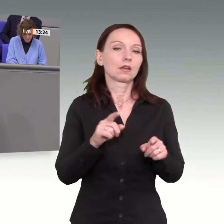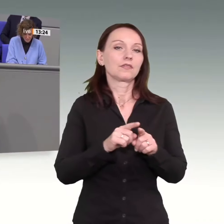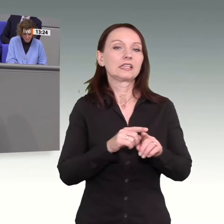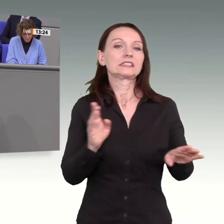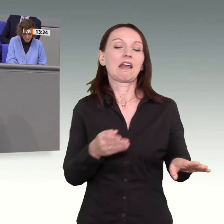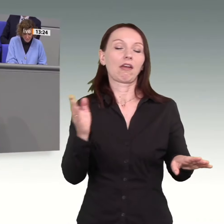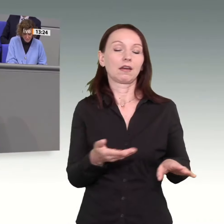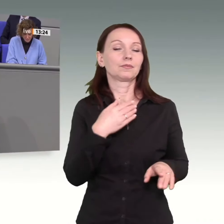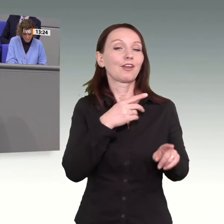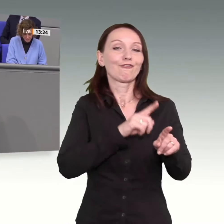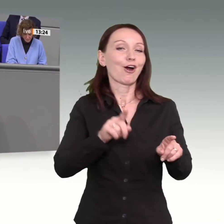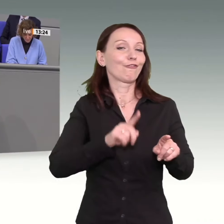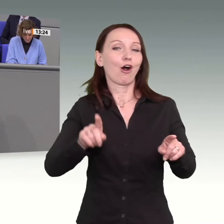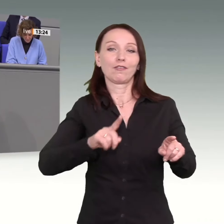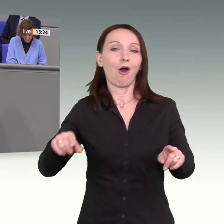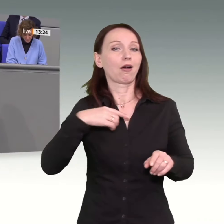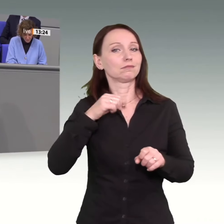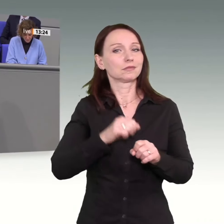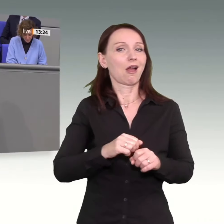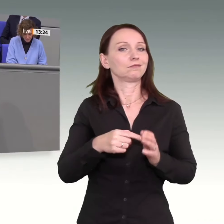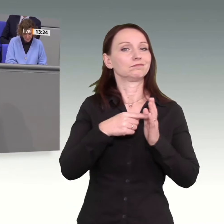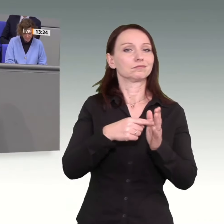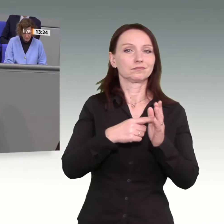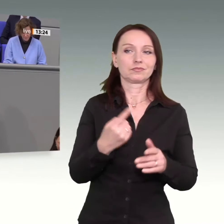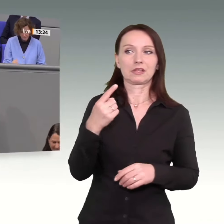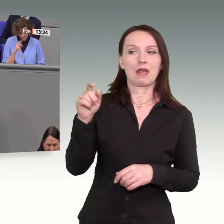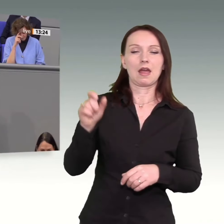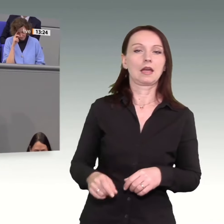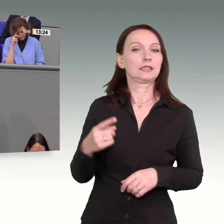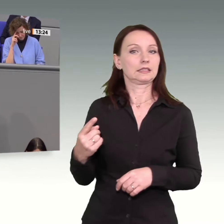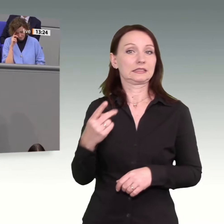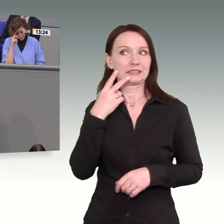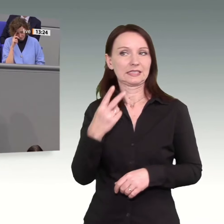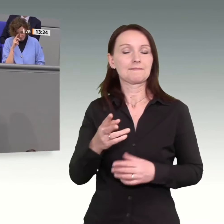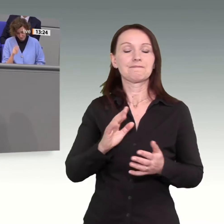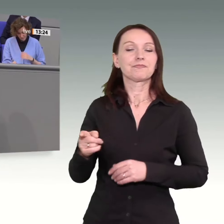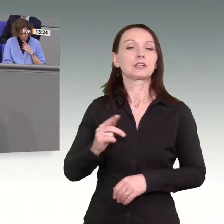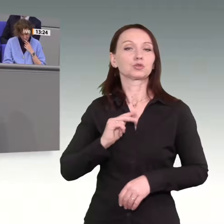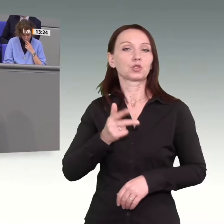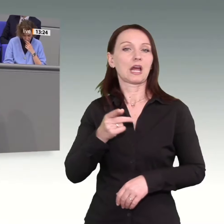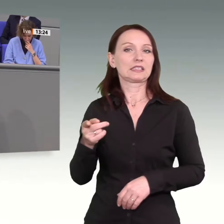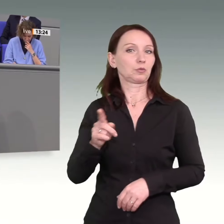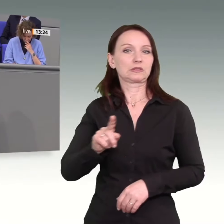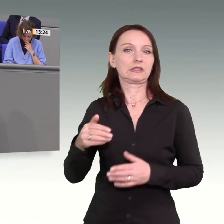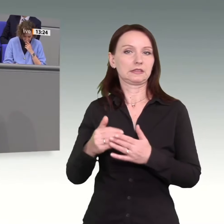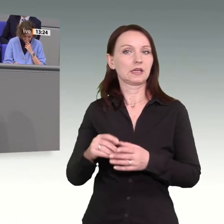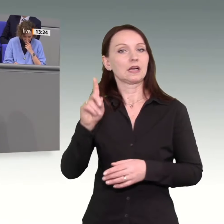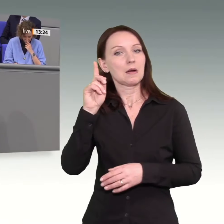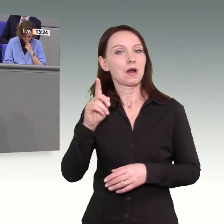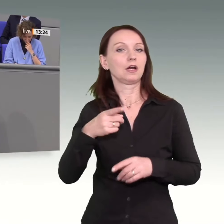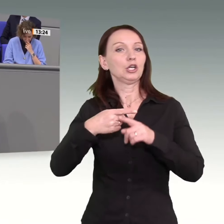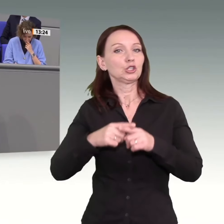Ihnen jede Woche jemand präsentieren, der nicht verdächtig ist, dem Sozialismus nahezustehen, aber für neue